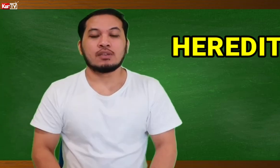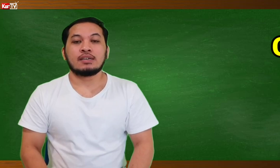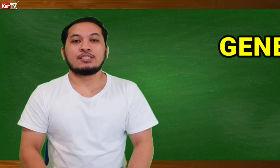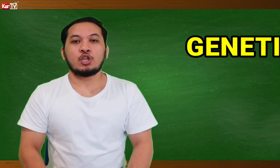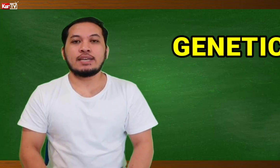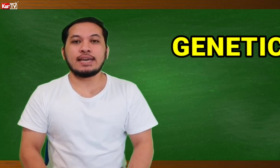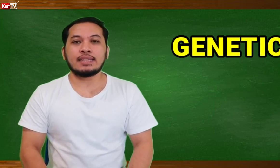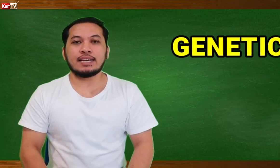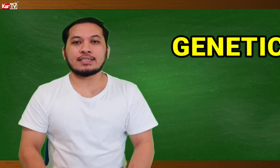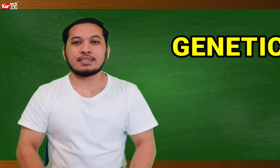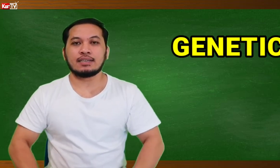GENETICS.